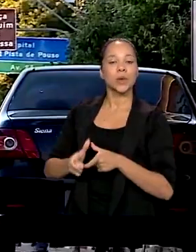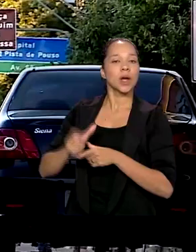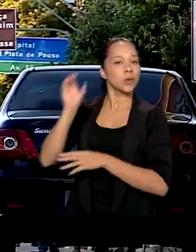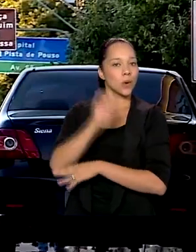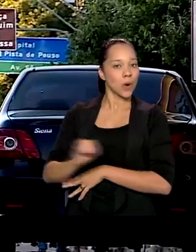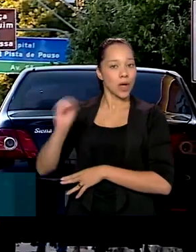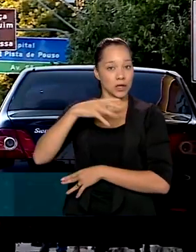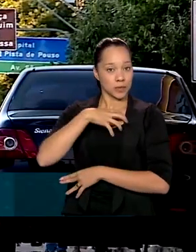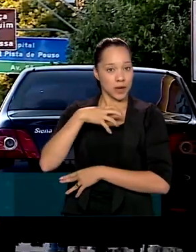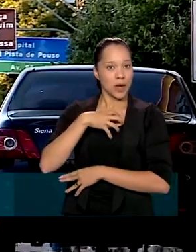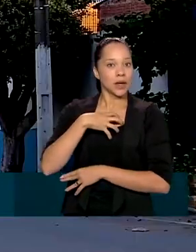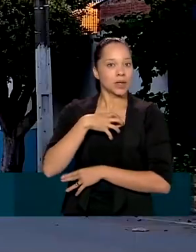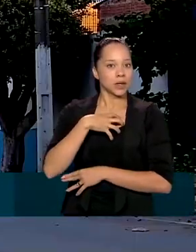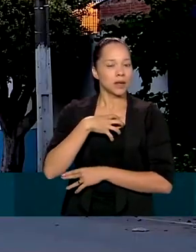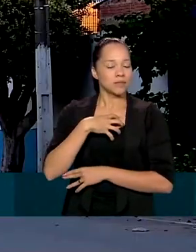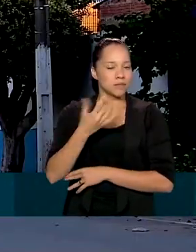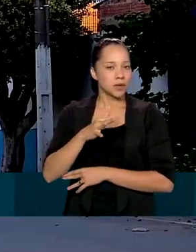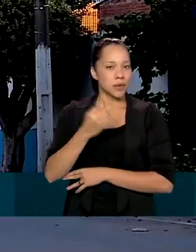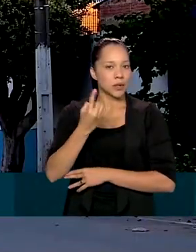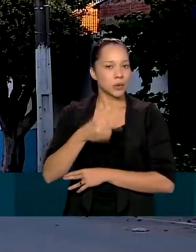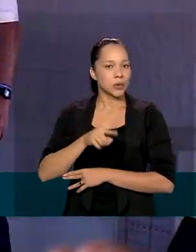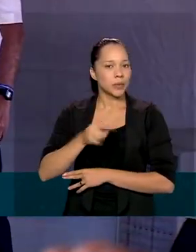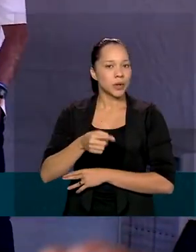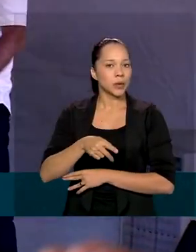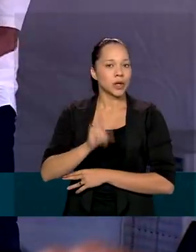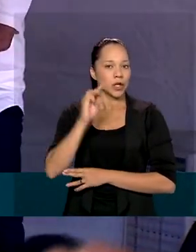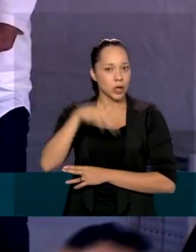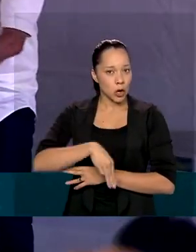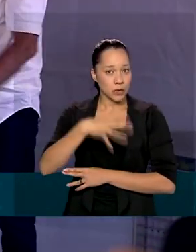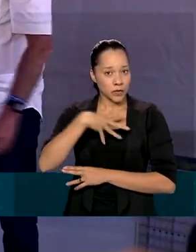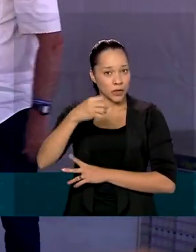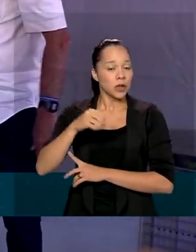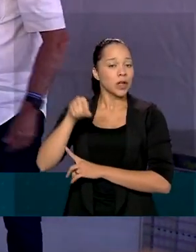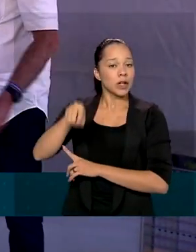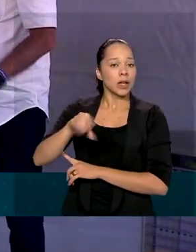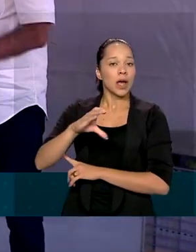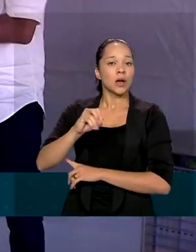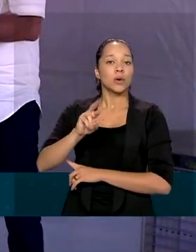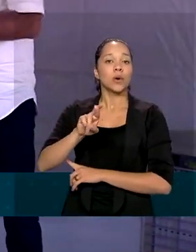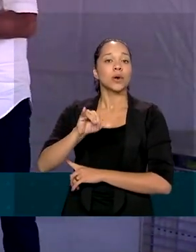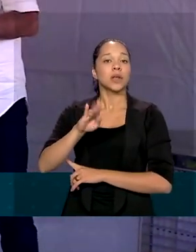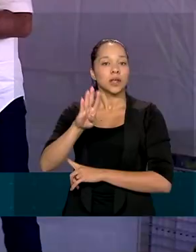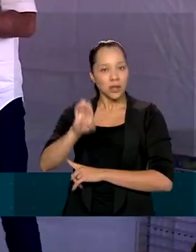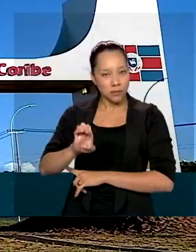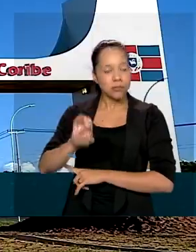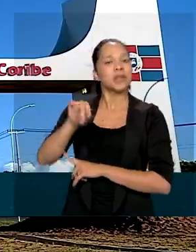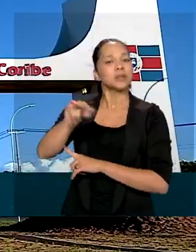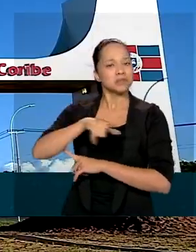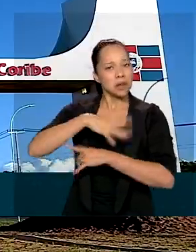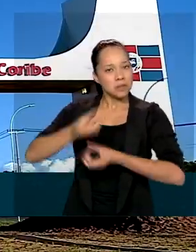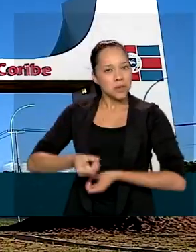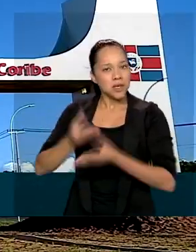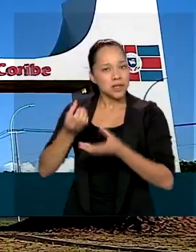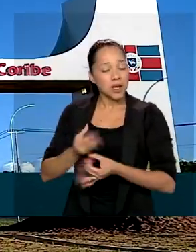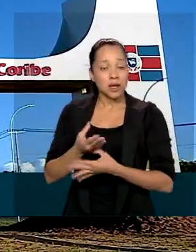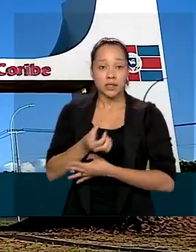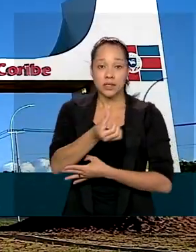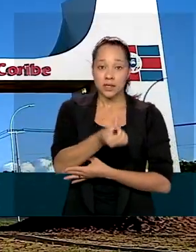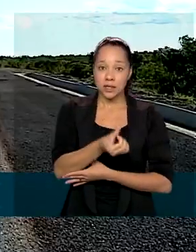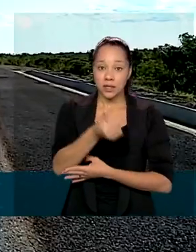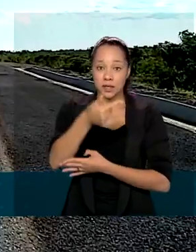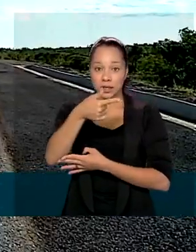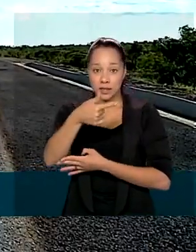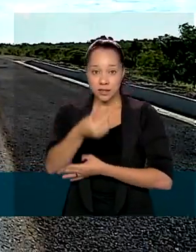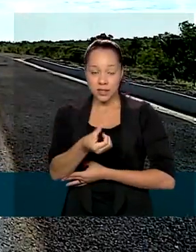oeste baiano, a quase mil quilômetros de Salvador, Coribe foi o palco da entrega das obras de adequação de 67